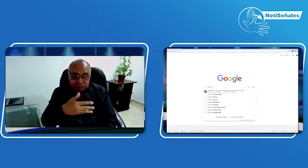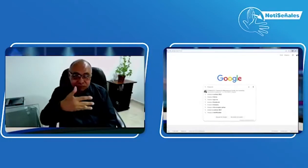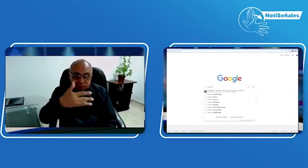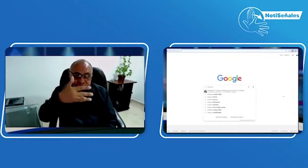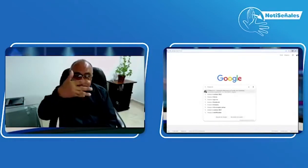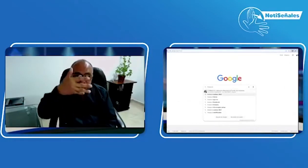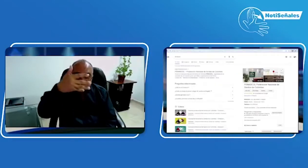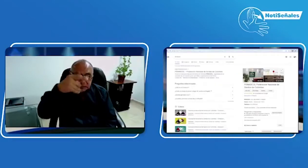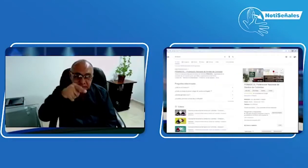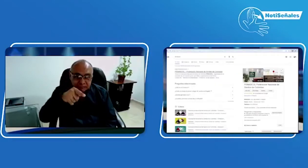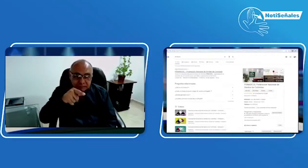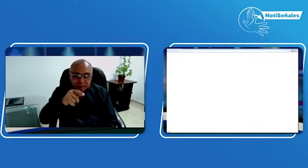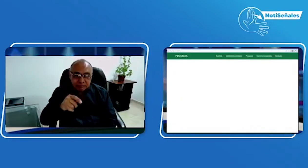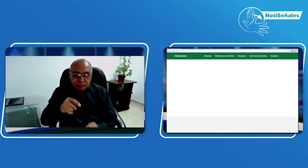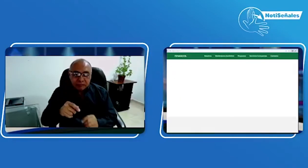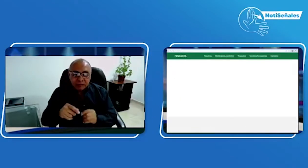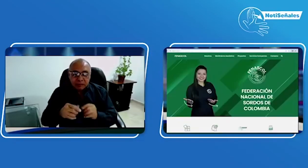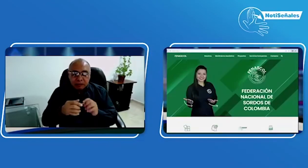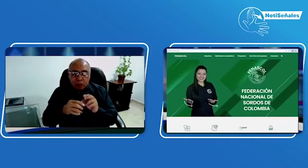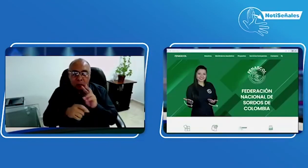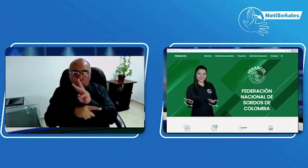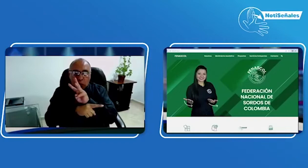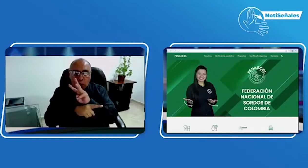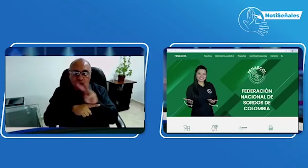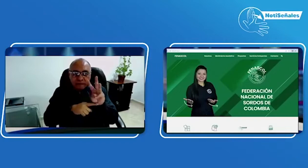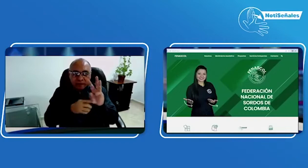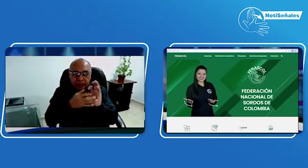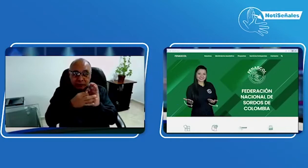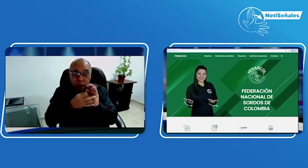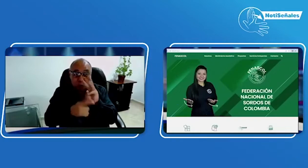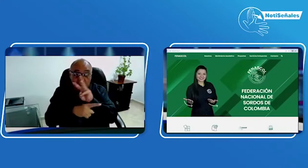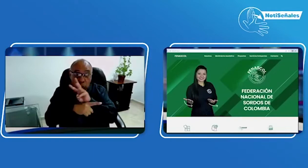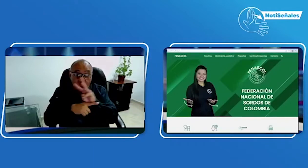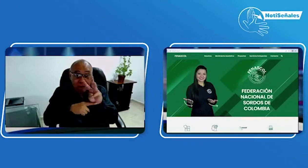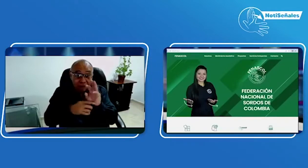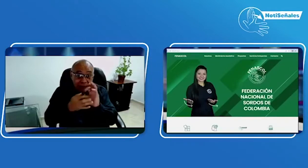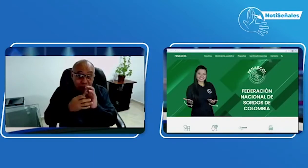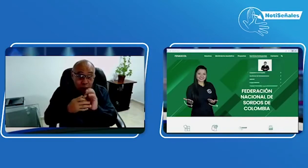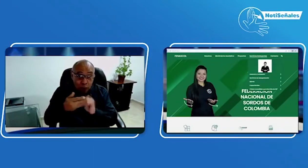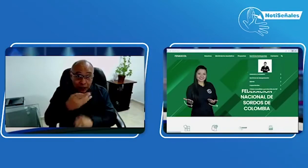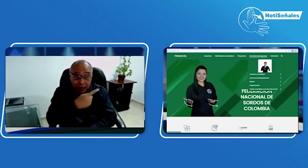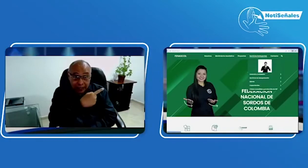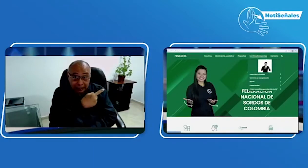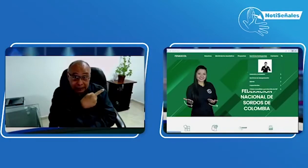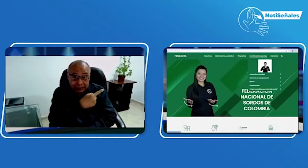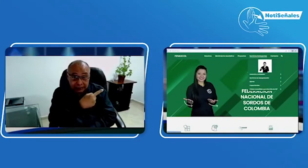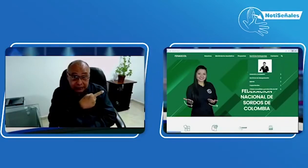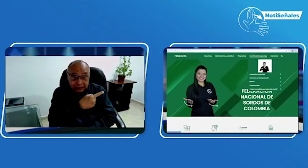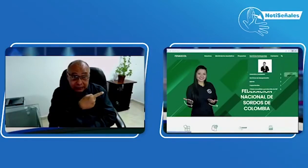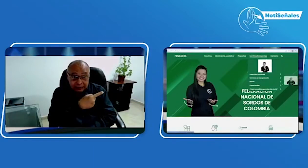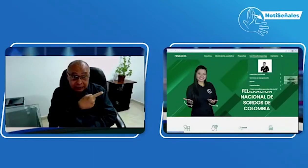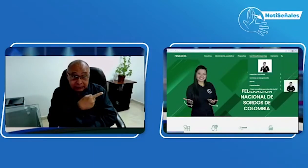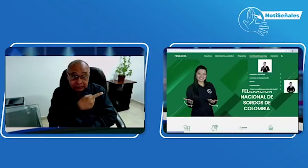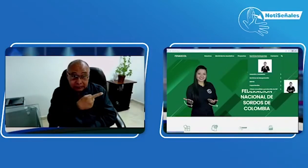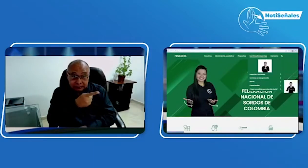Aquí ustedes ven, a mi lado derecho de la pantalla, esta es la página web de FENASCOL.